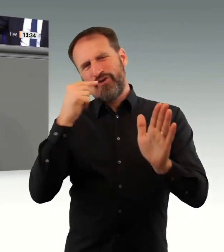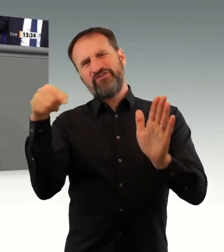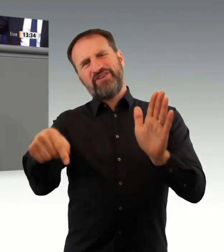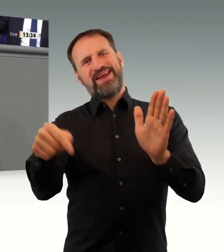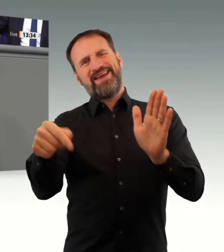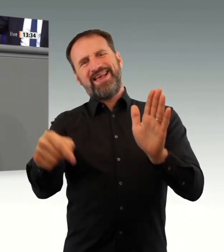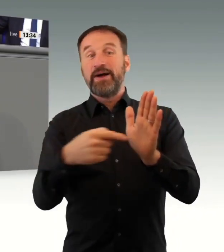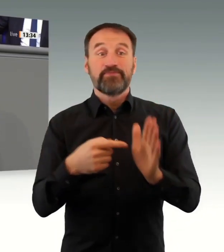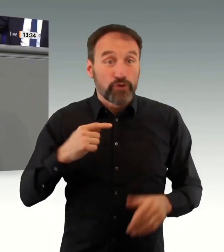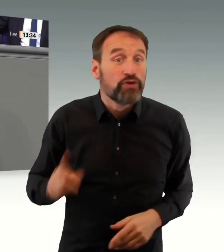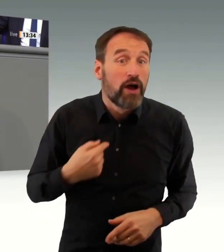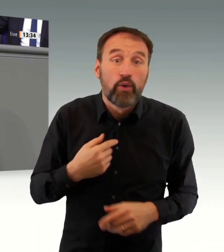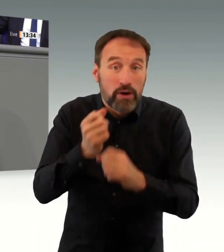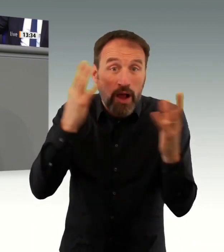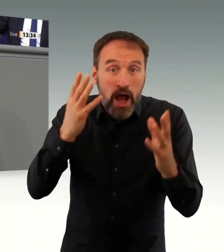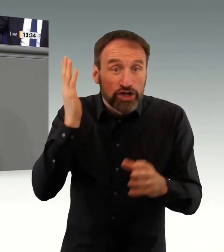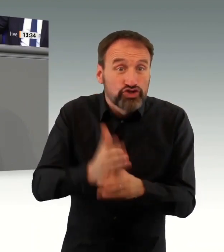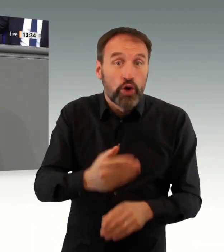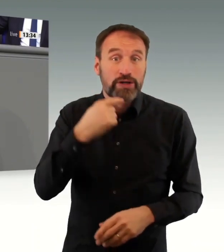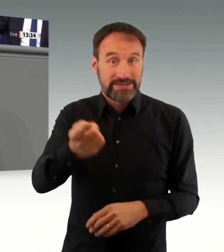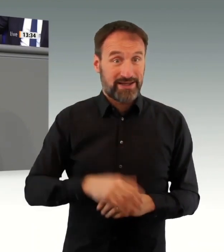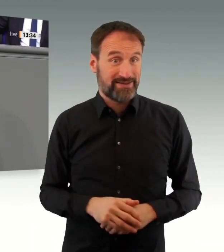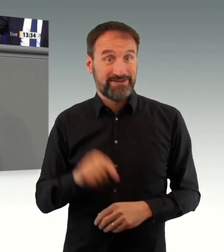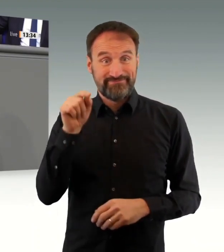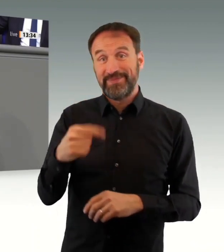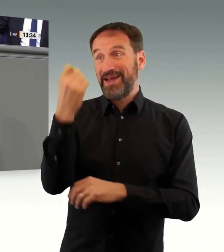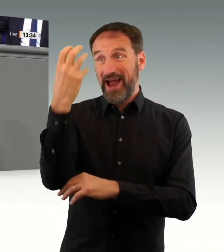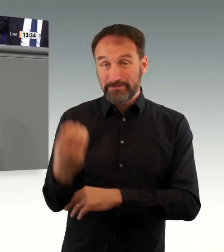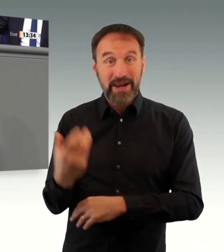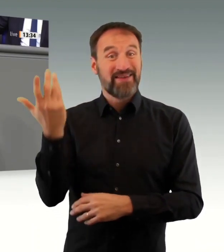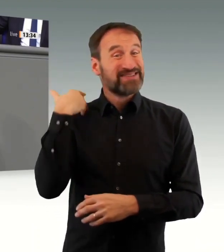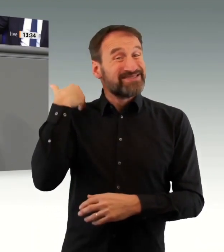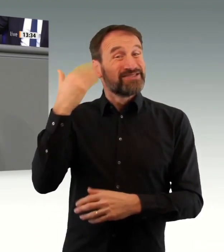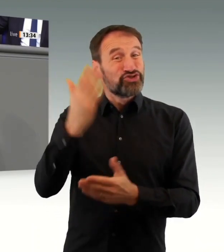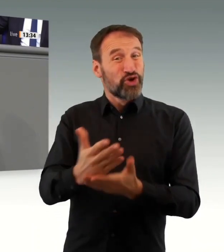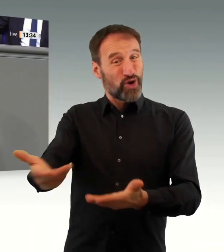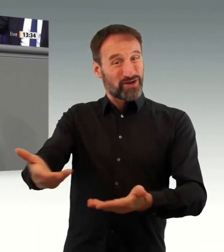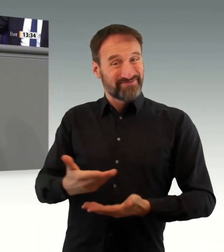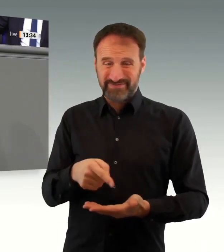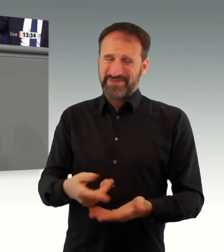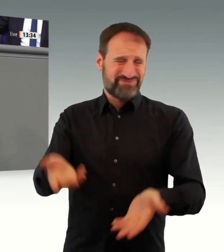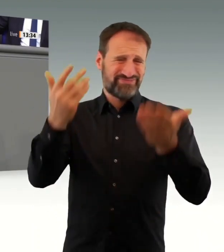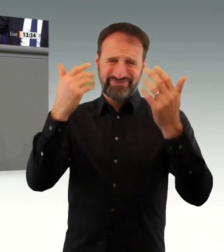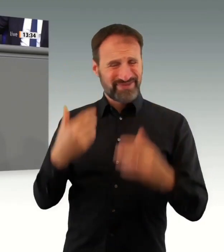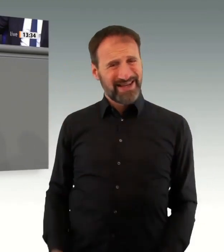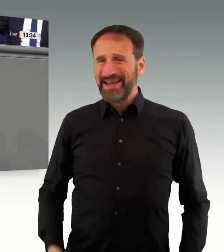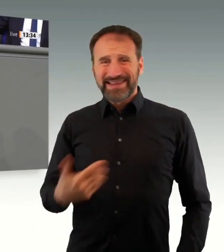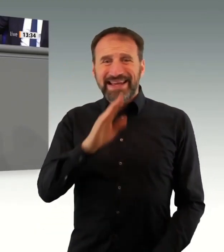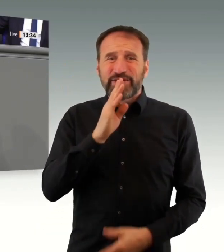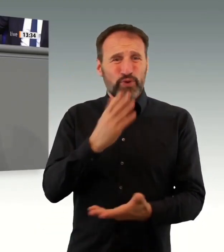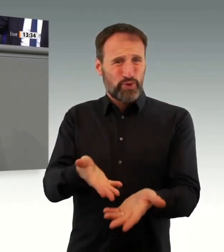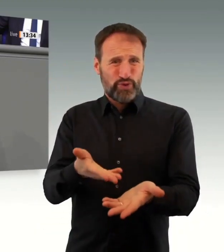So, und jetzt will ich schon noch mal sagen, Sie sagen es jetzt ja selber, einen Lockdown können wir nicht ausschließen. Und Sie sagen, wir müssen das Parlament